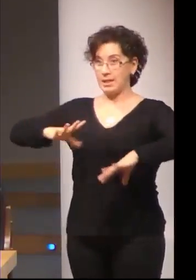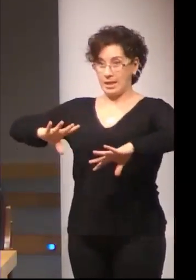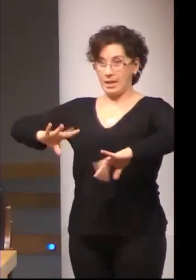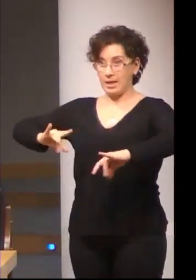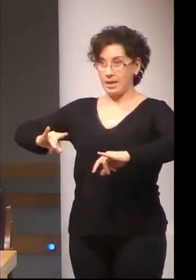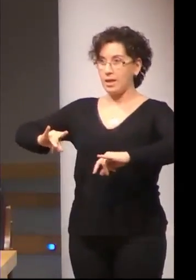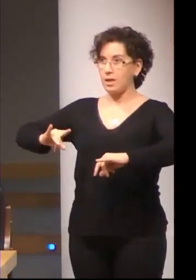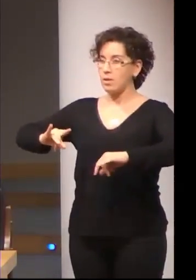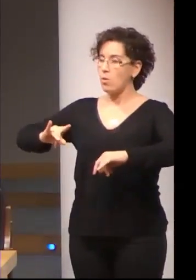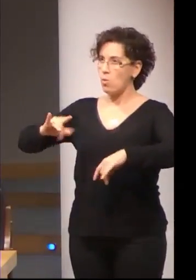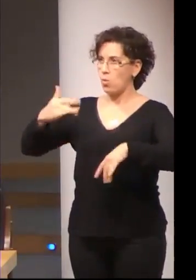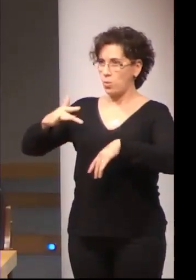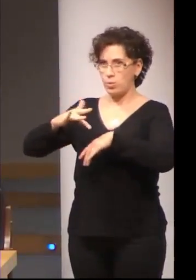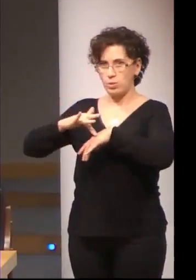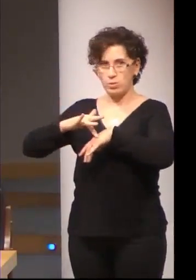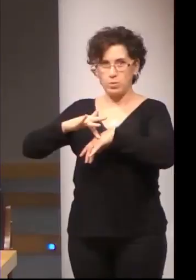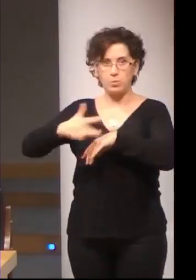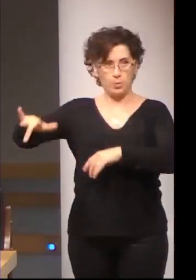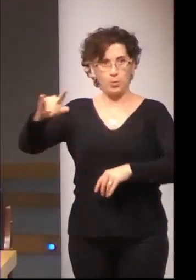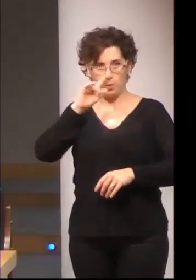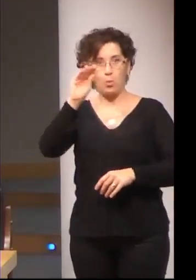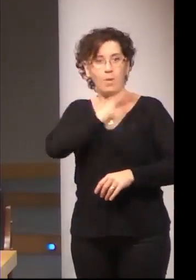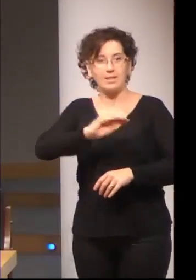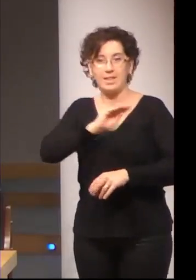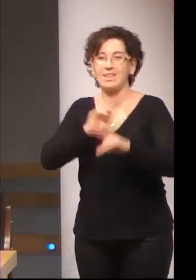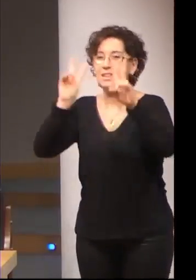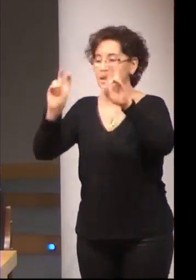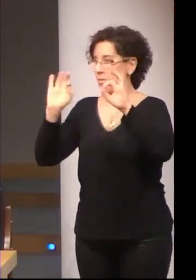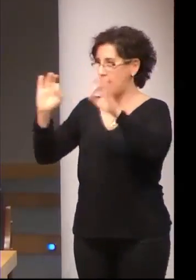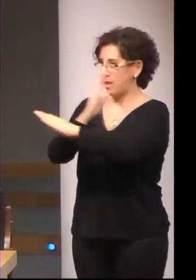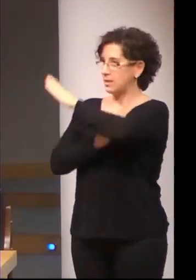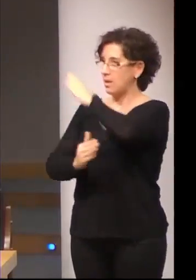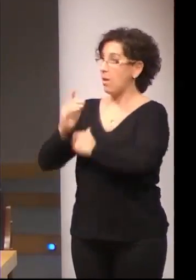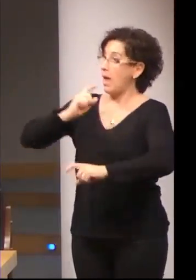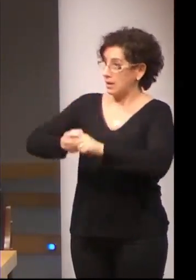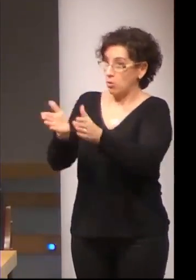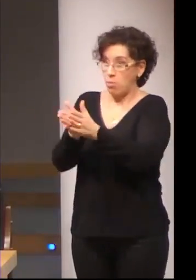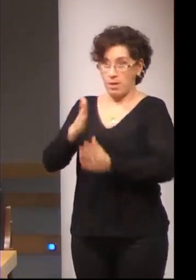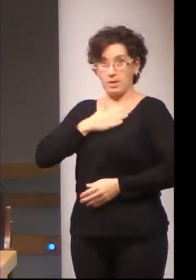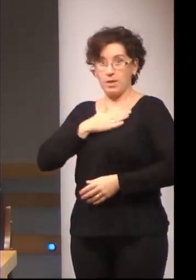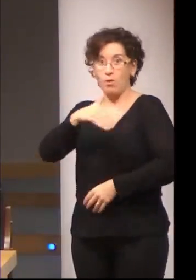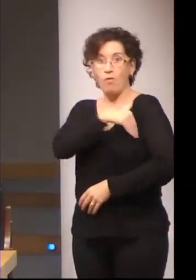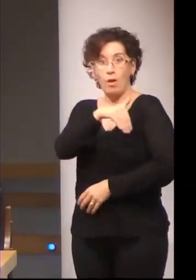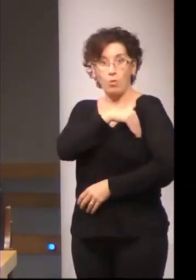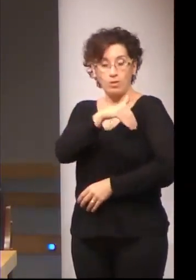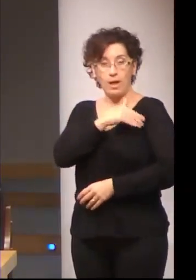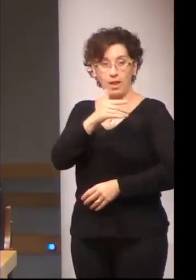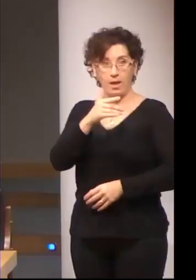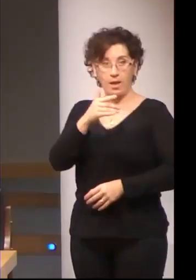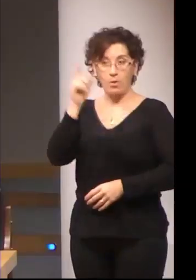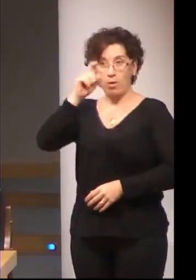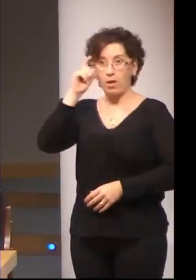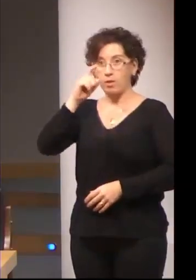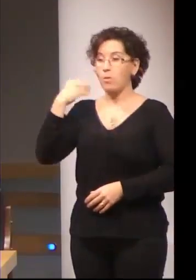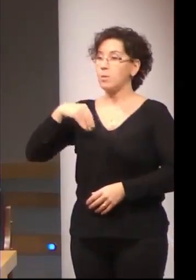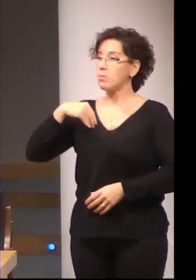sensible a todo el tema de discapacidad. Fue compañero mío de la Facultad de Educación, Juan Carlos Rodríguez Ibarra,